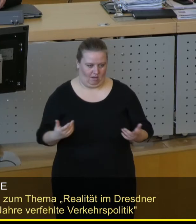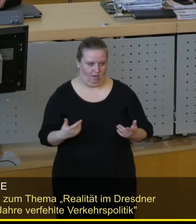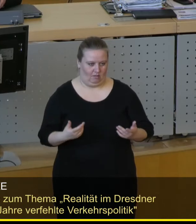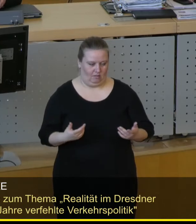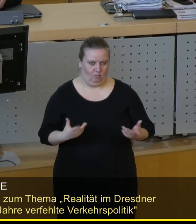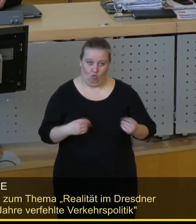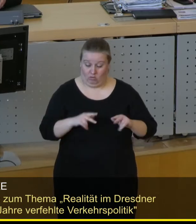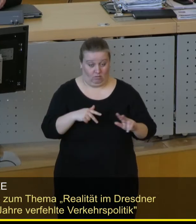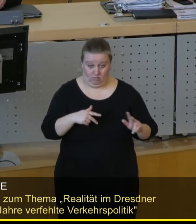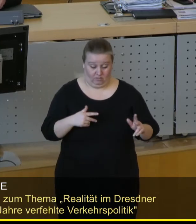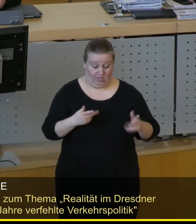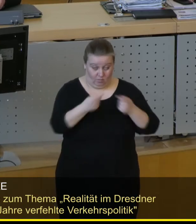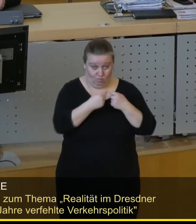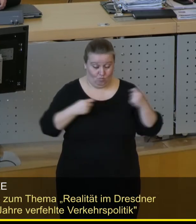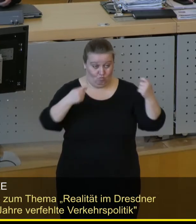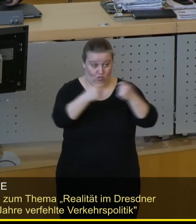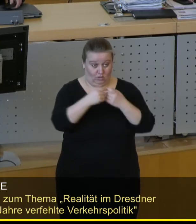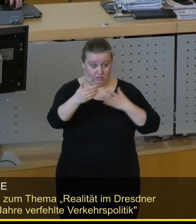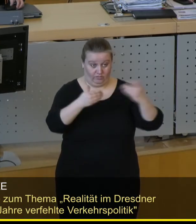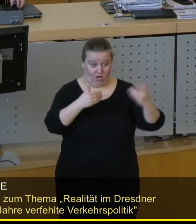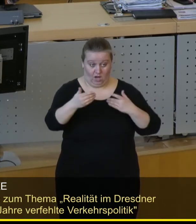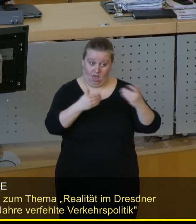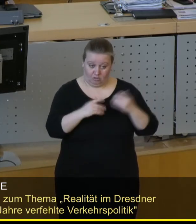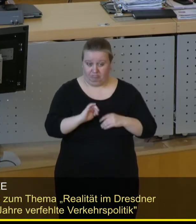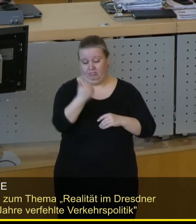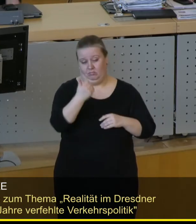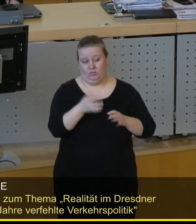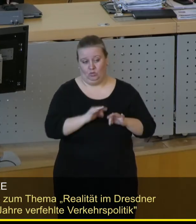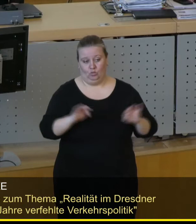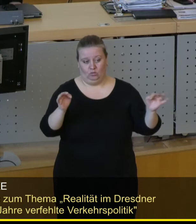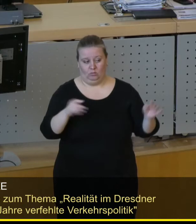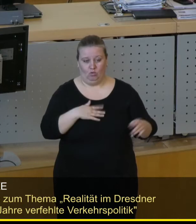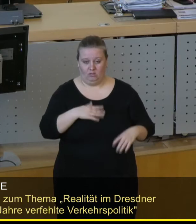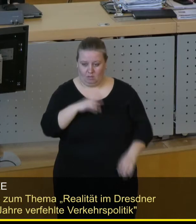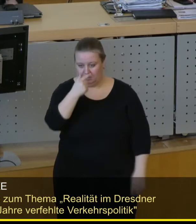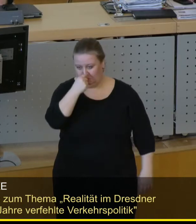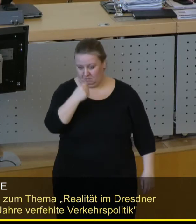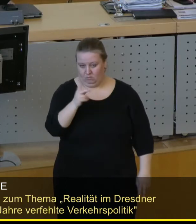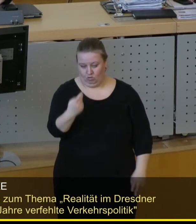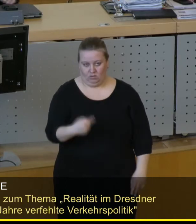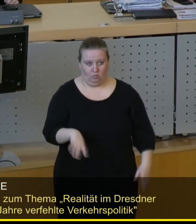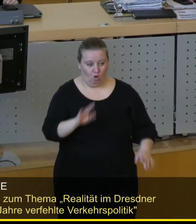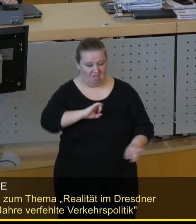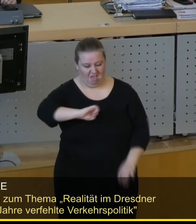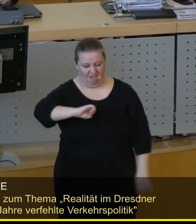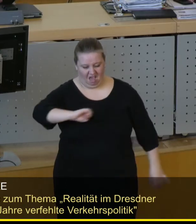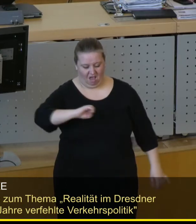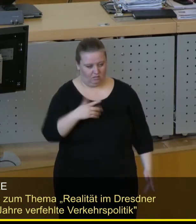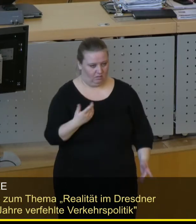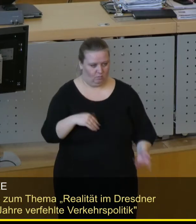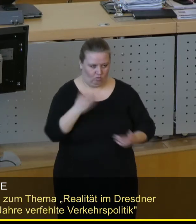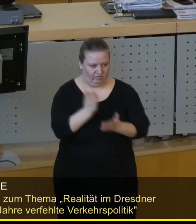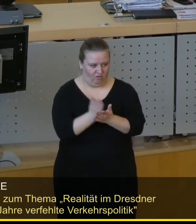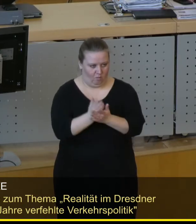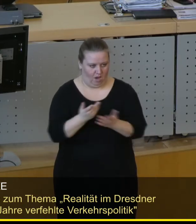vorher. Das ist im Bundesvergleich ein einmaliger Vorgang. Hier müssen Sie sich mal an Ihre Nase fassen. Das Rasen hat ein